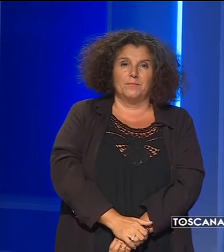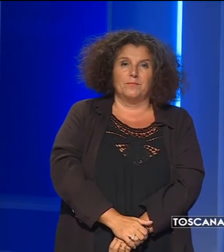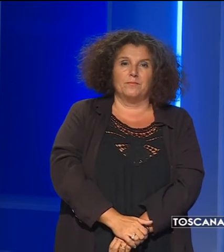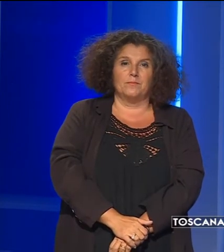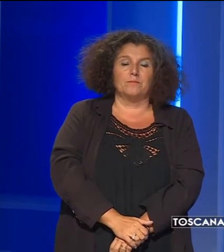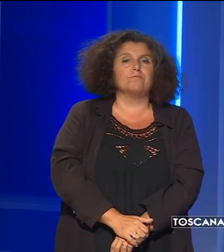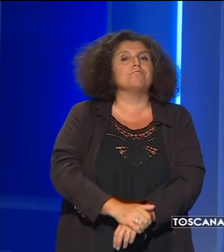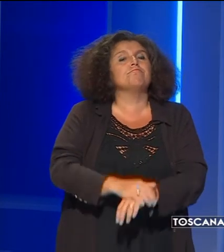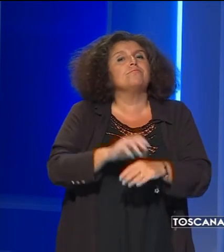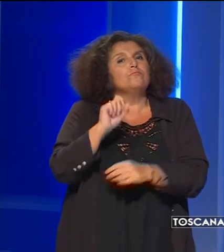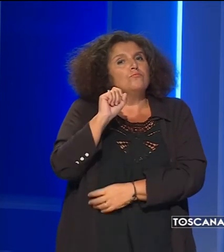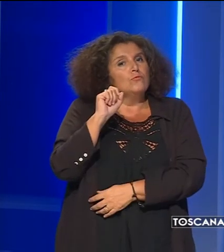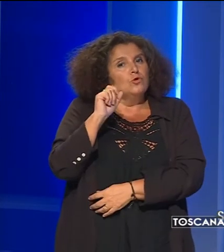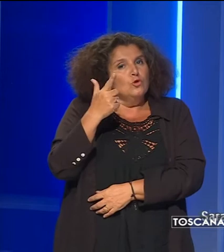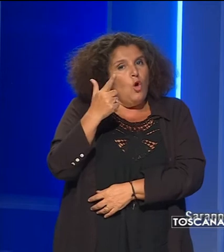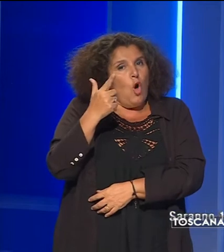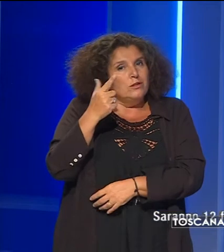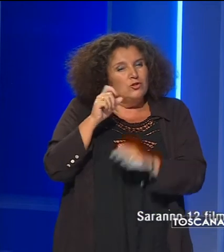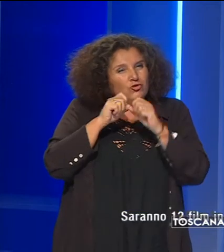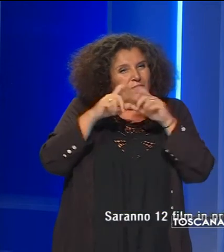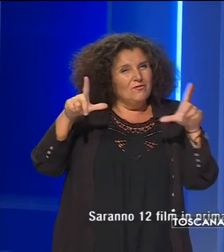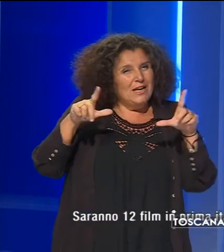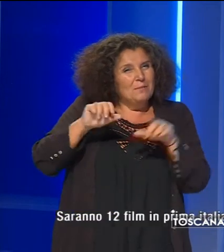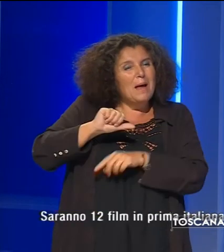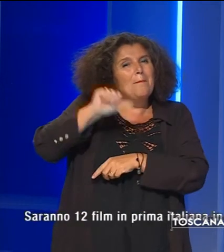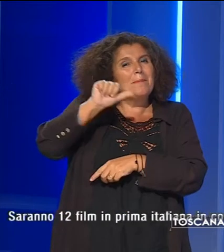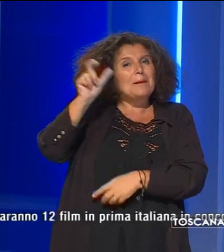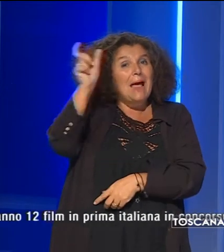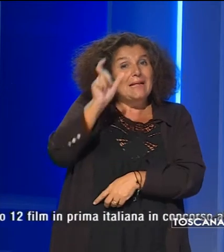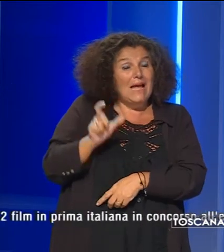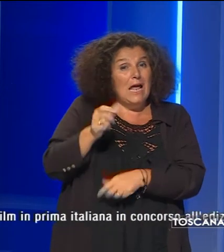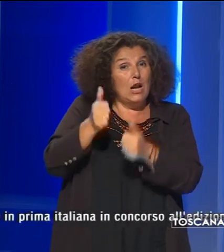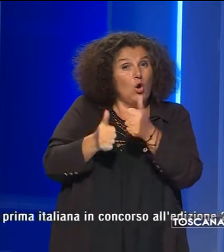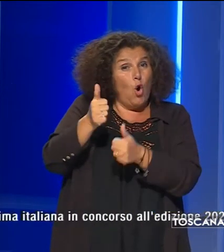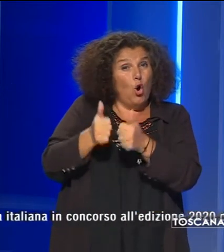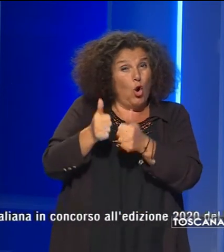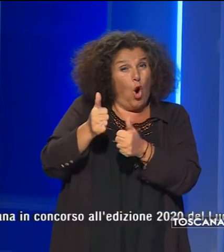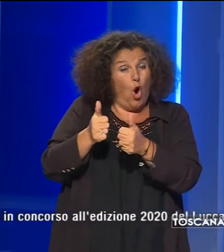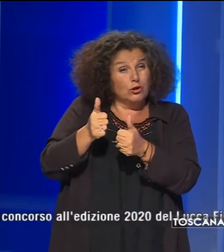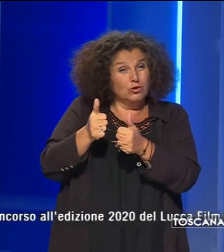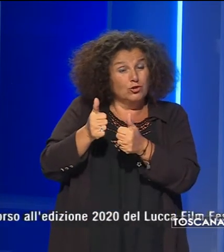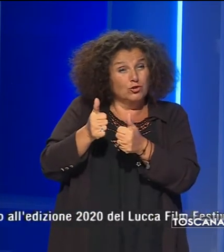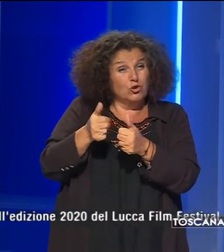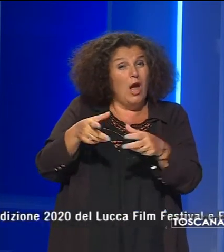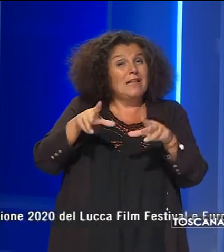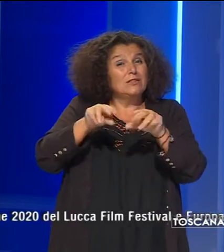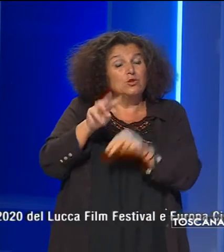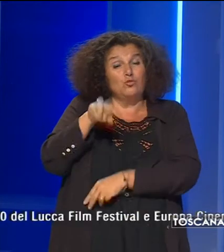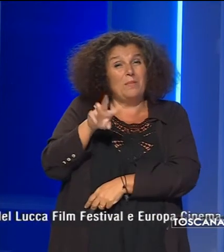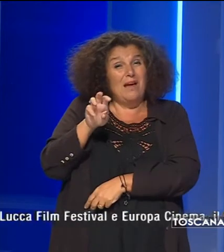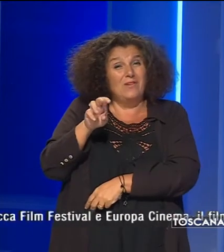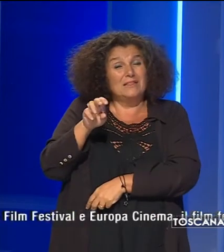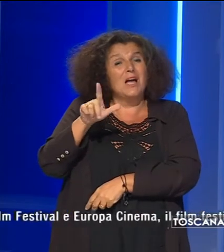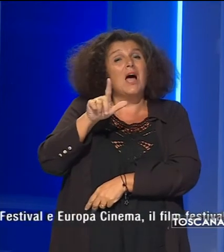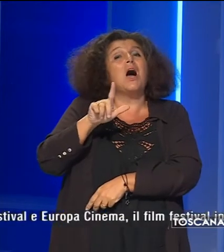Saranno 12 film in prima italiana in concorso all'edizione 2020 del Luca